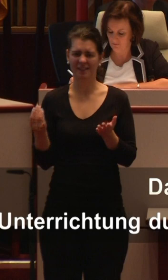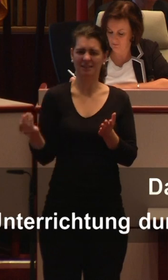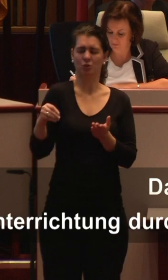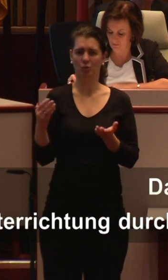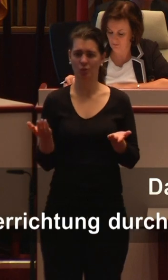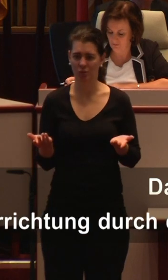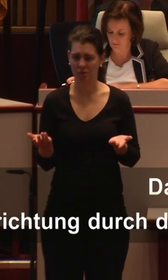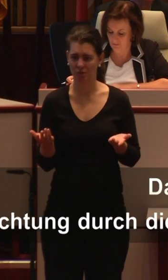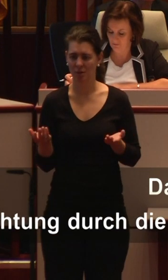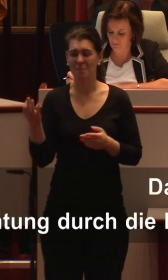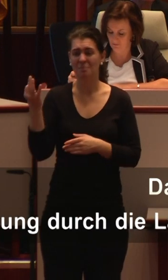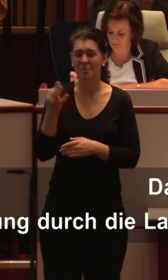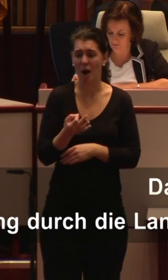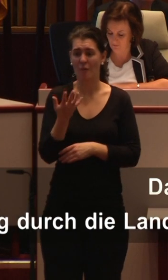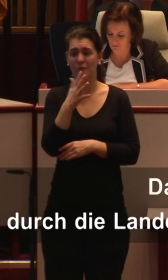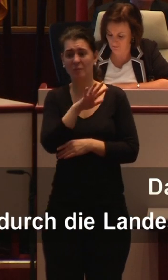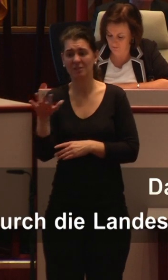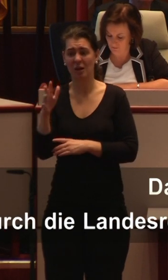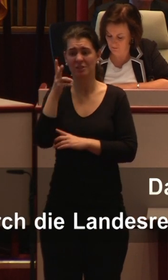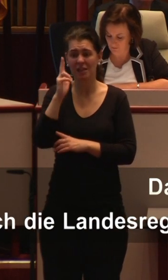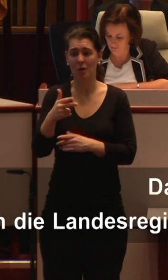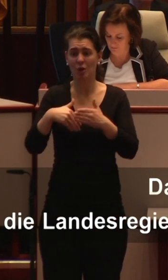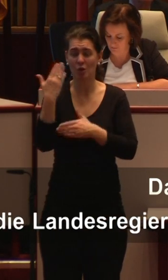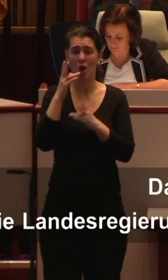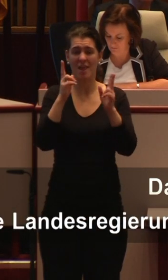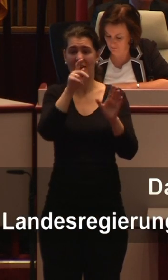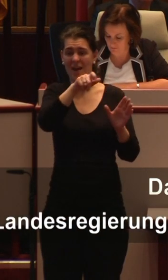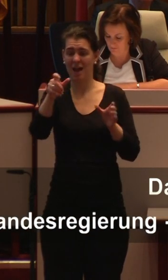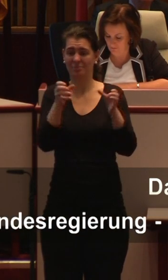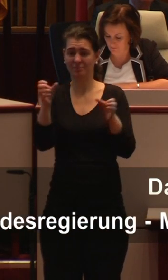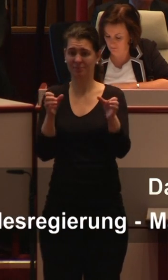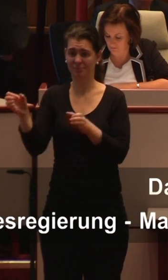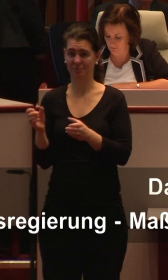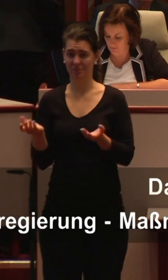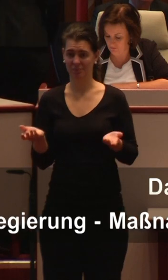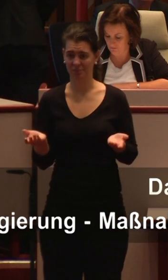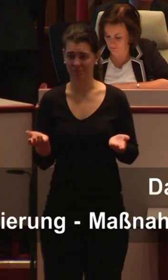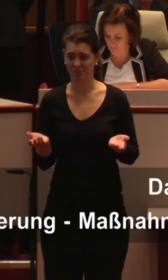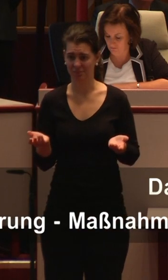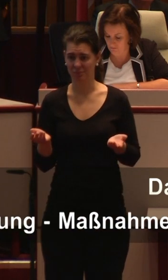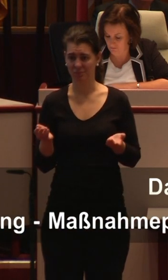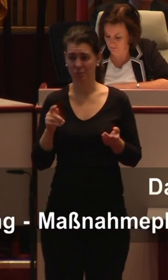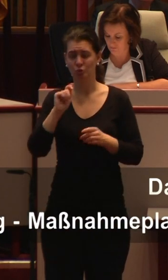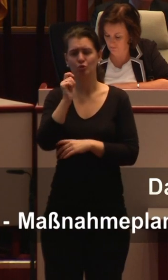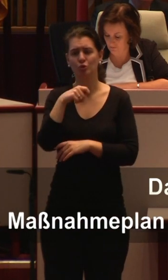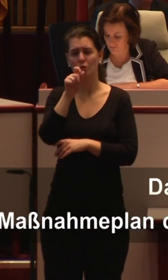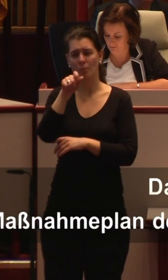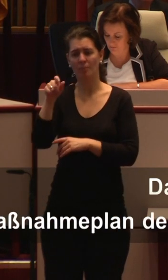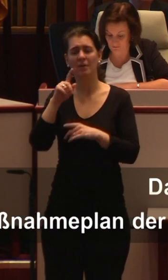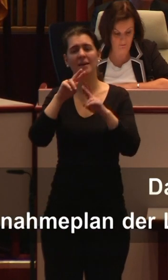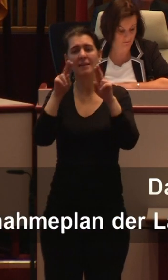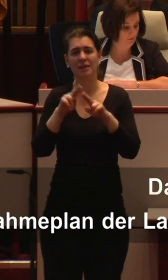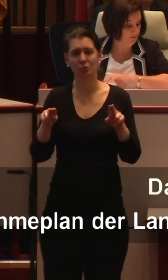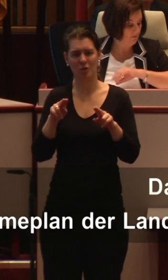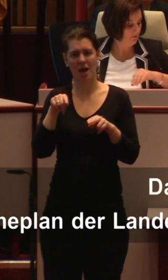neue Lehrerstellen vonnöten. Internationale Studien legen überdies den Schluss nahe,